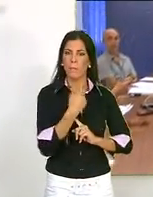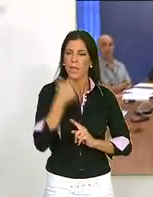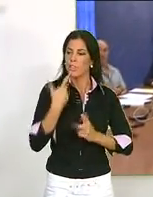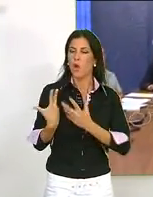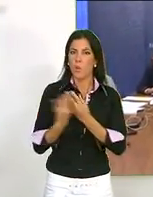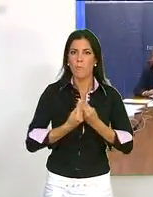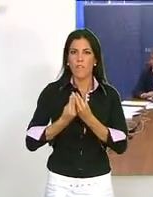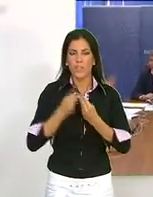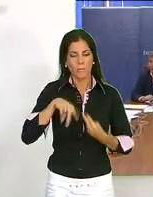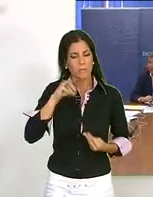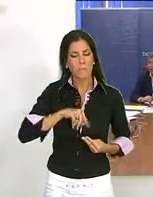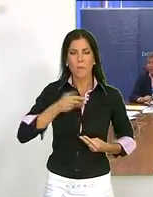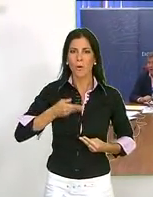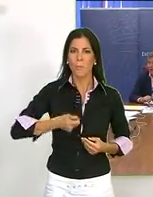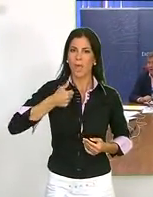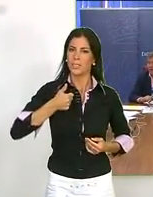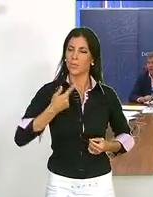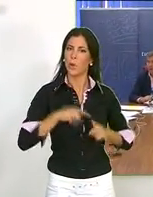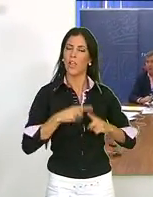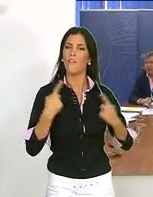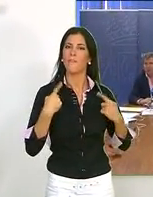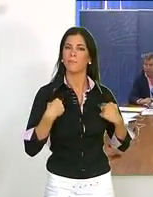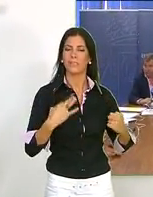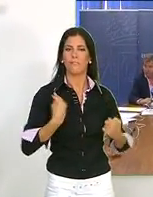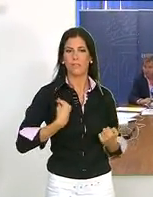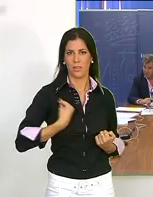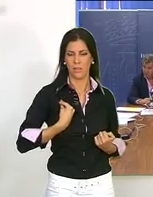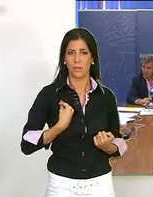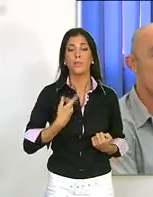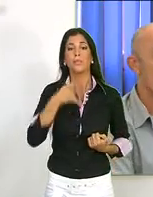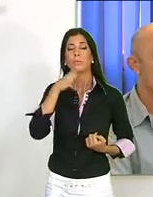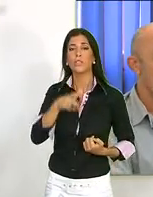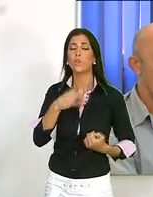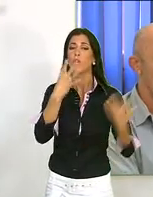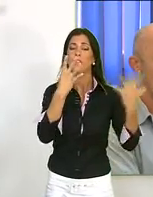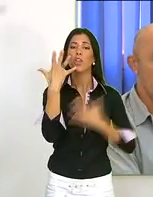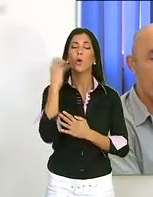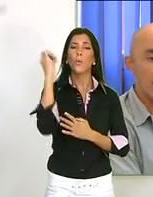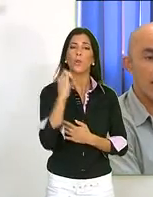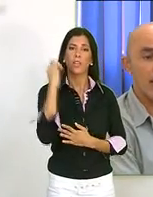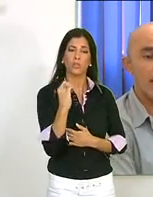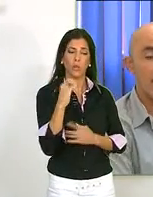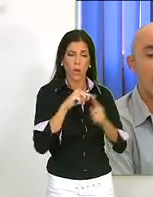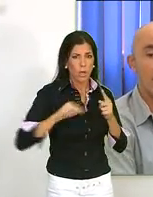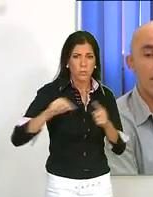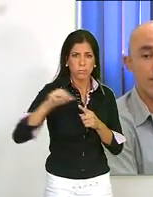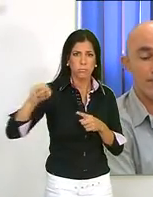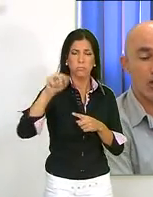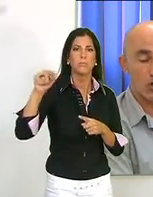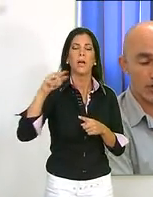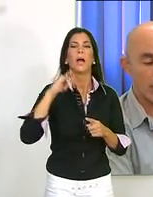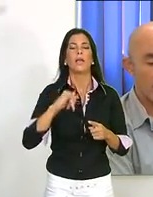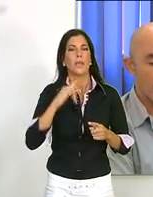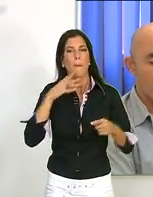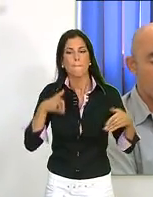la importancia del deporte como elemento de convivencia y valores de vida sana. El organizador de la edición subrayó que el